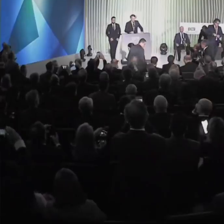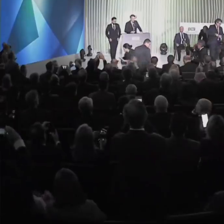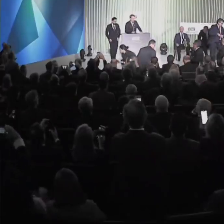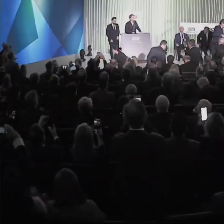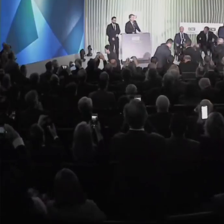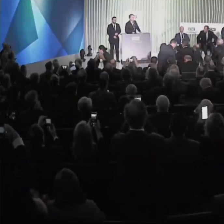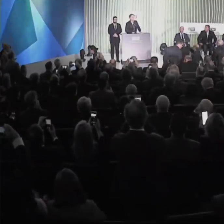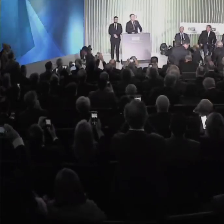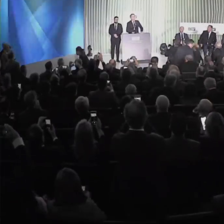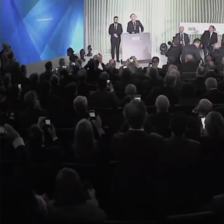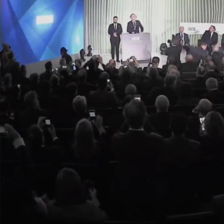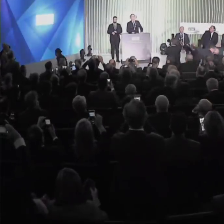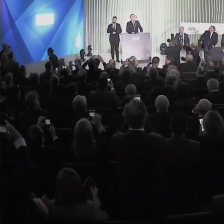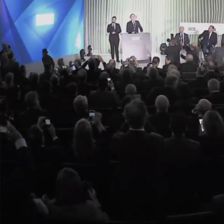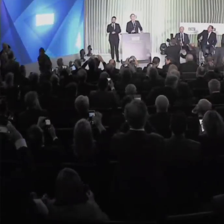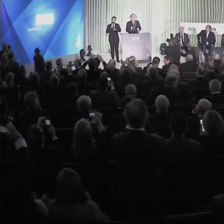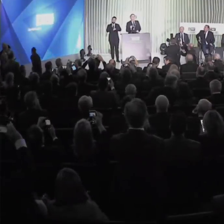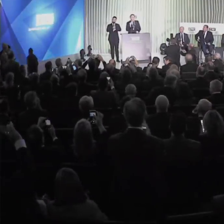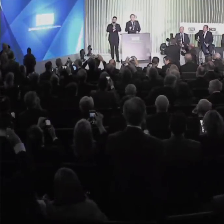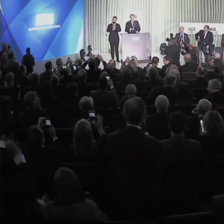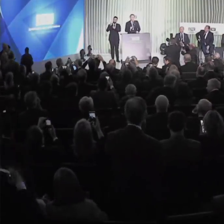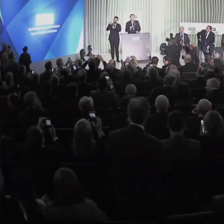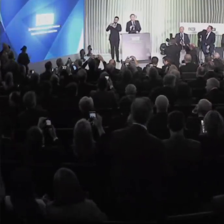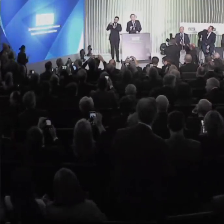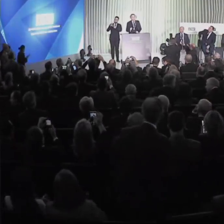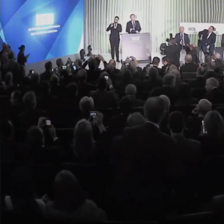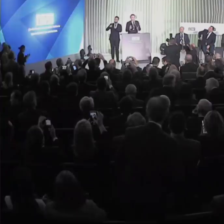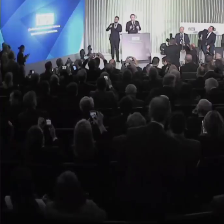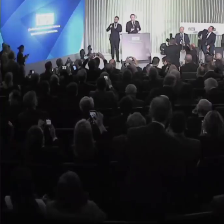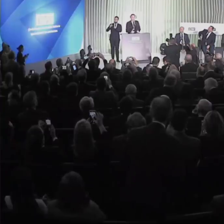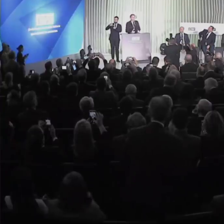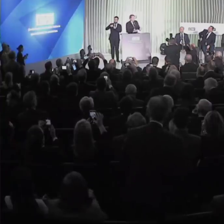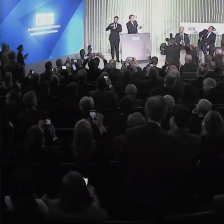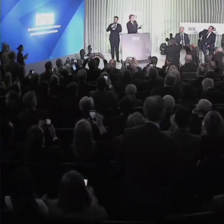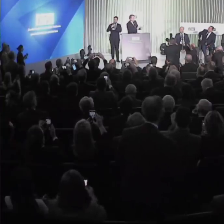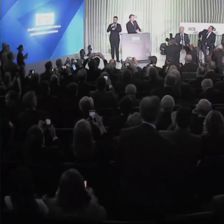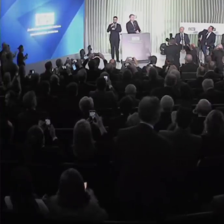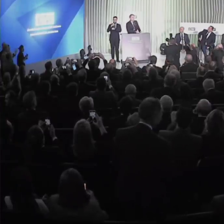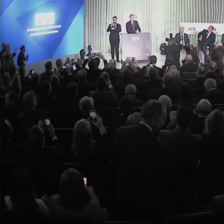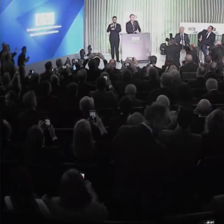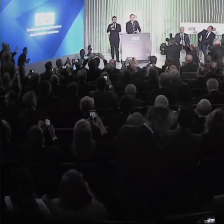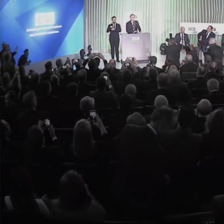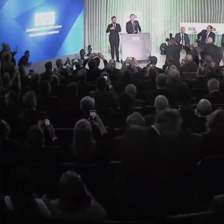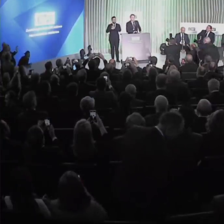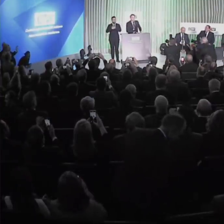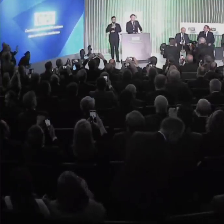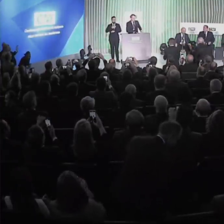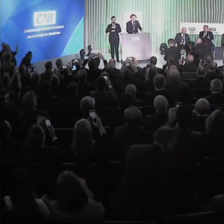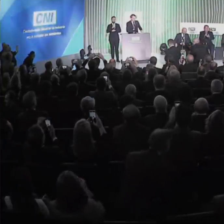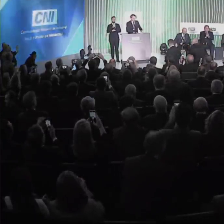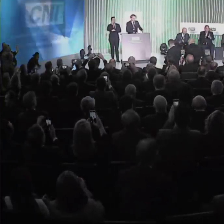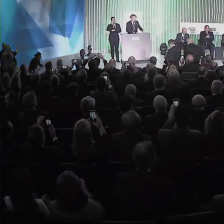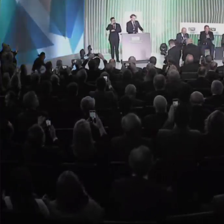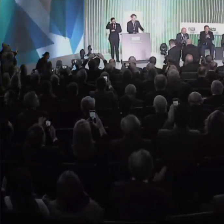Quem devia estar falando aqui não é um postinho e piranga com todo o respeito, é o meu posto e piranga da economia, o Paulo